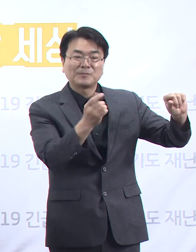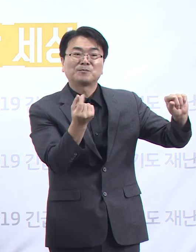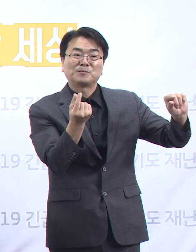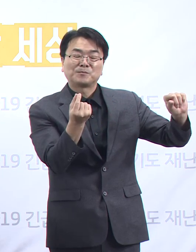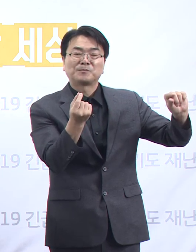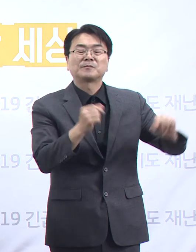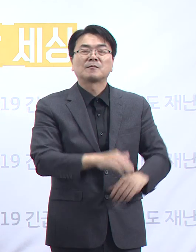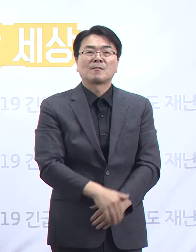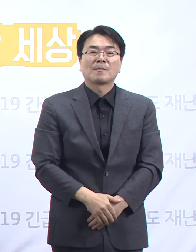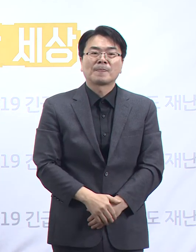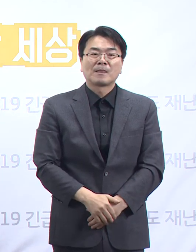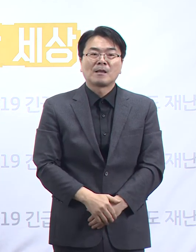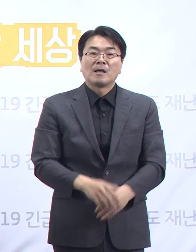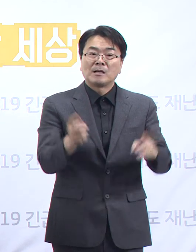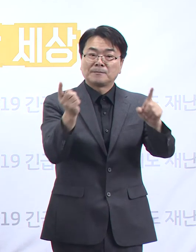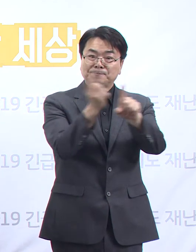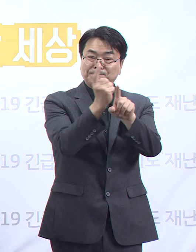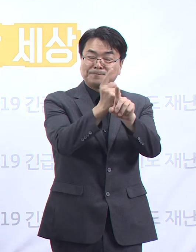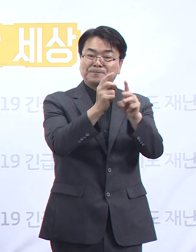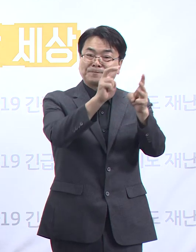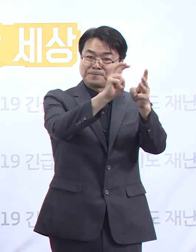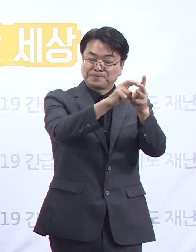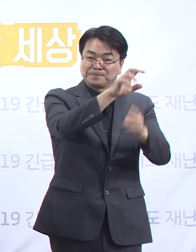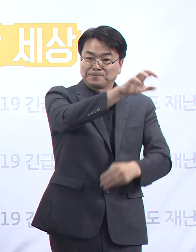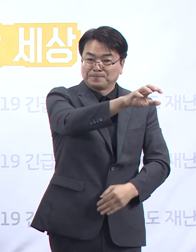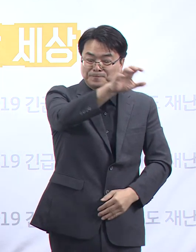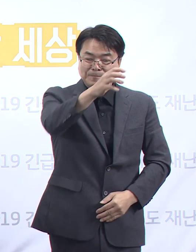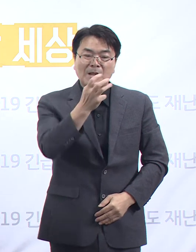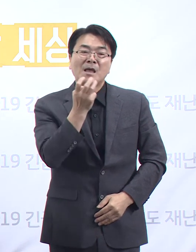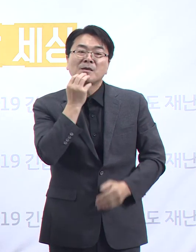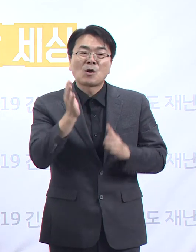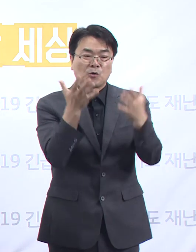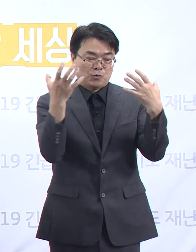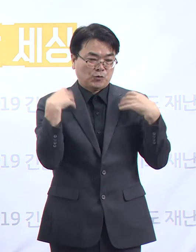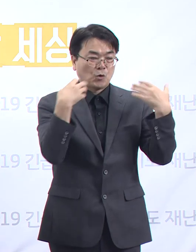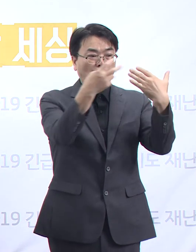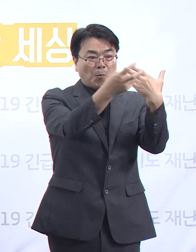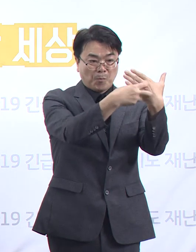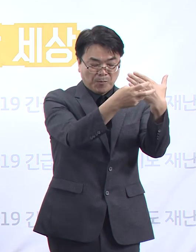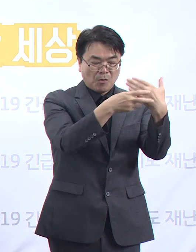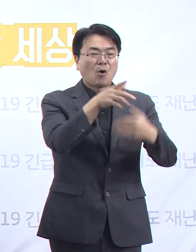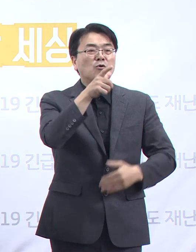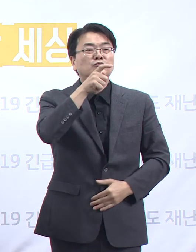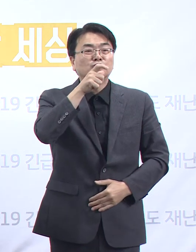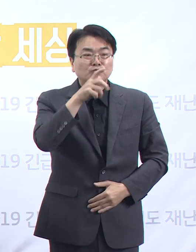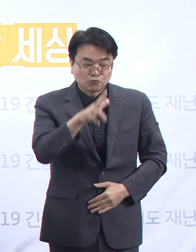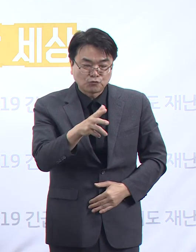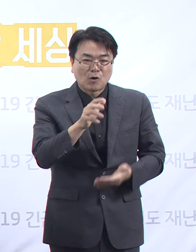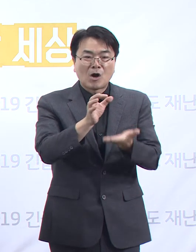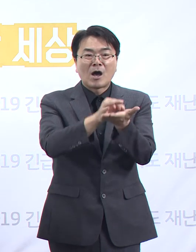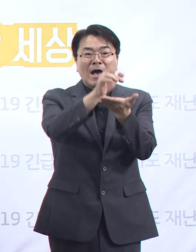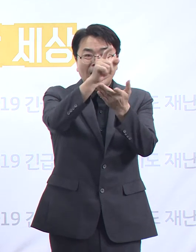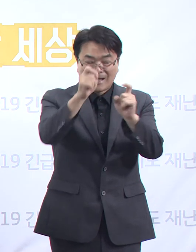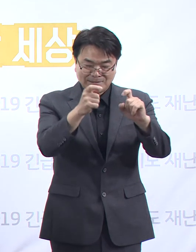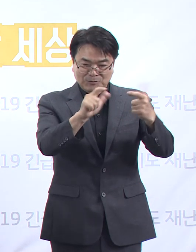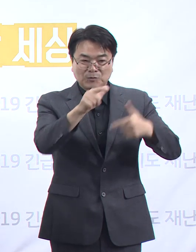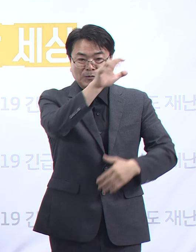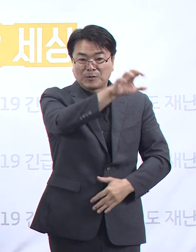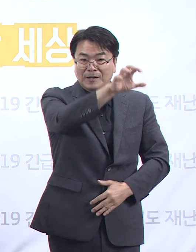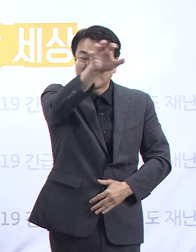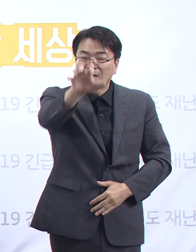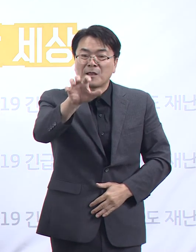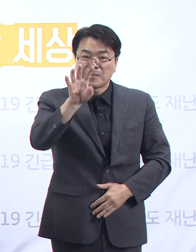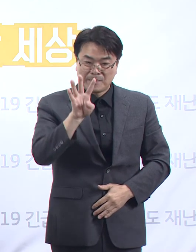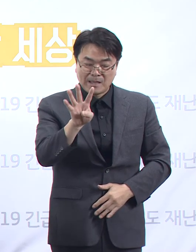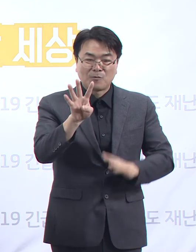도내 4개의 생활치료센터는 경기도의료원 수원병원, 위정부병원, 파주병원, 안성병원이 의료서비스를 제공하고